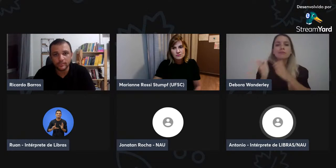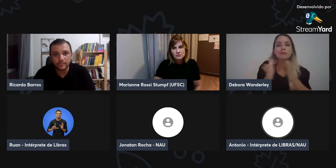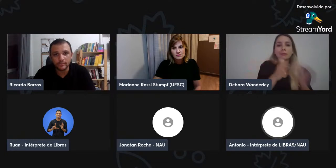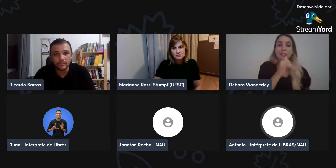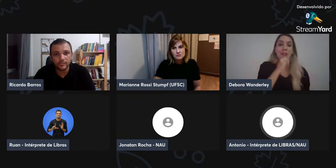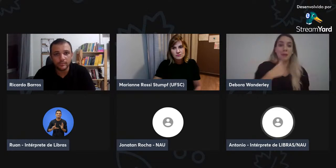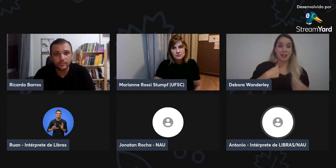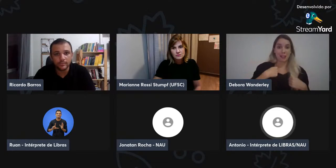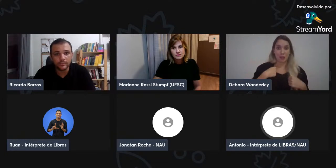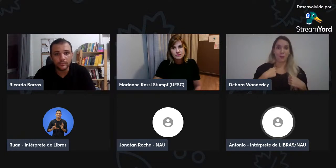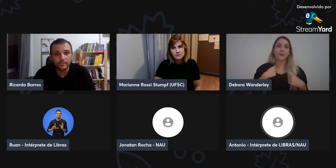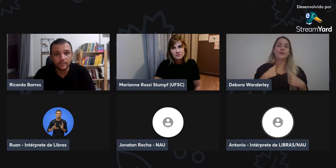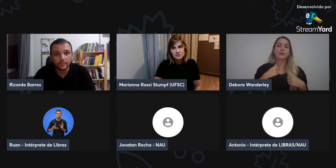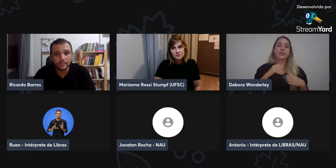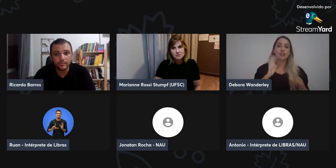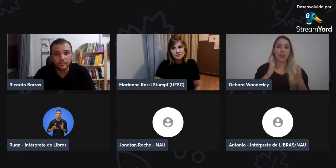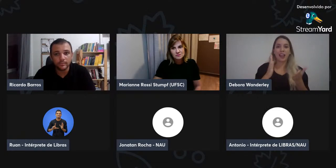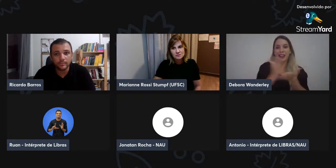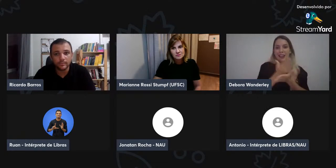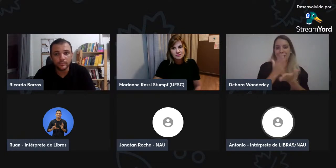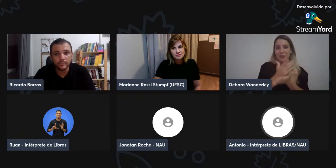e eles organizam,